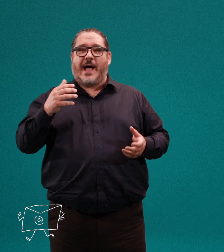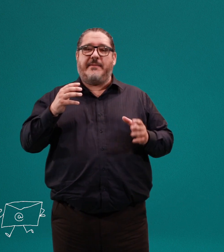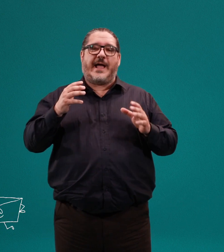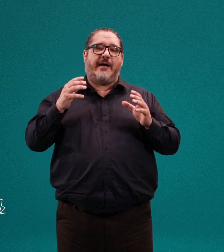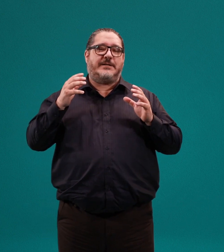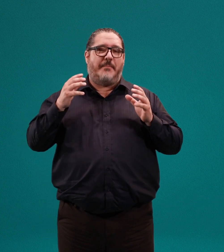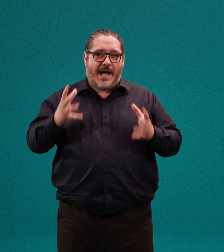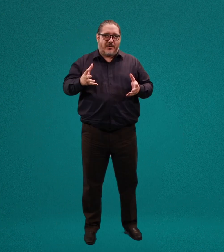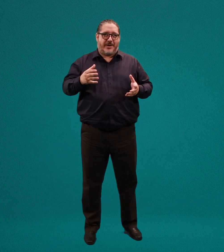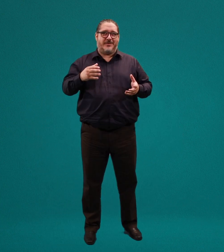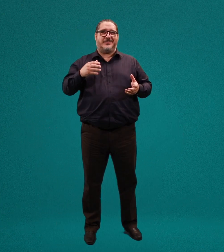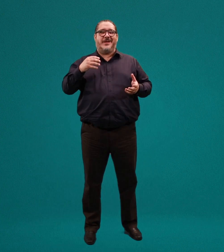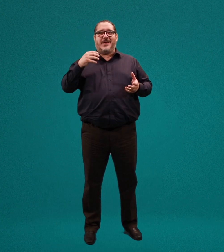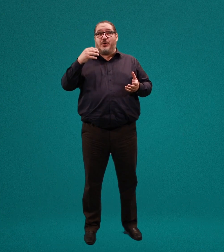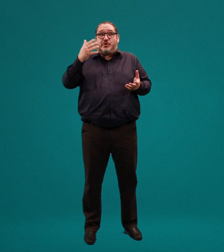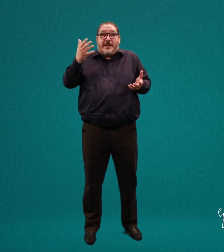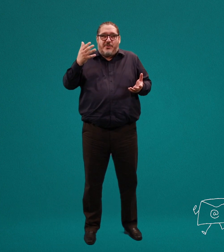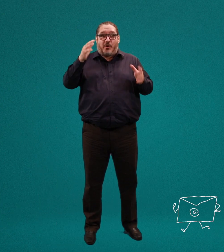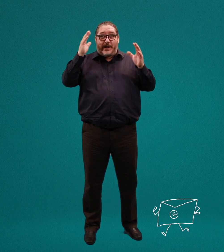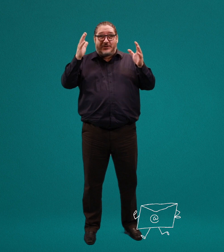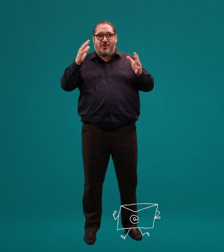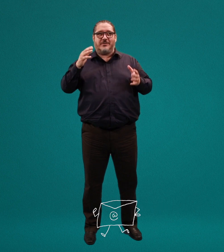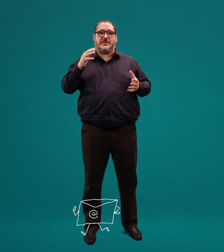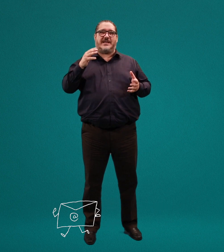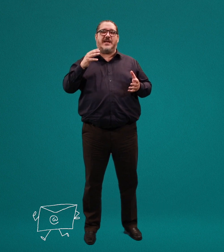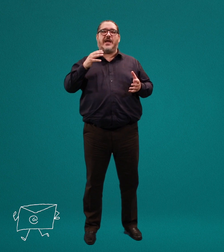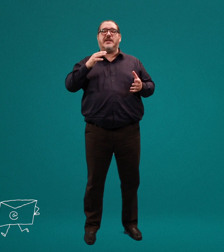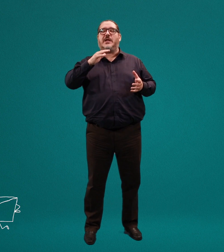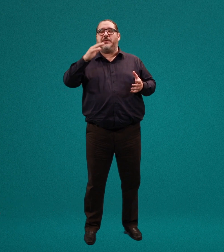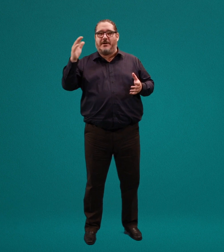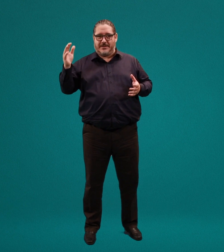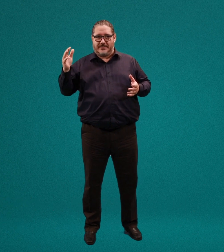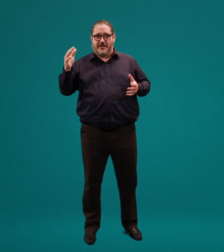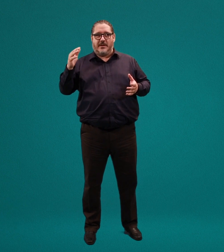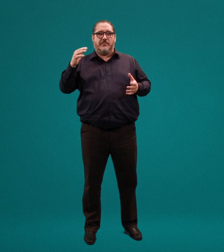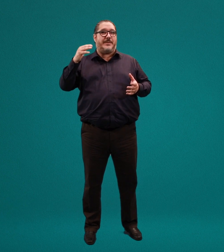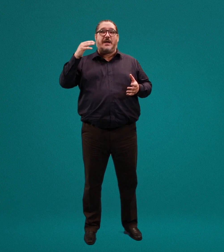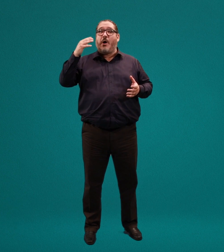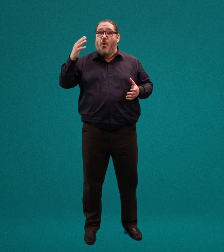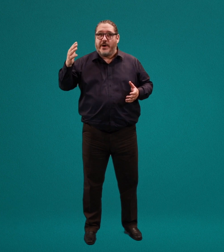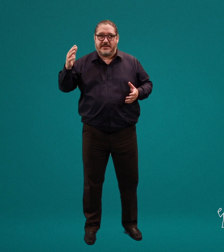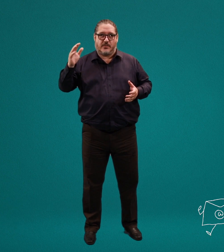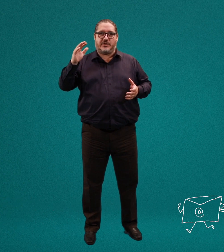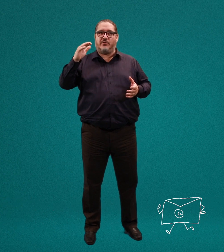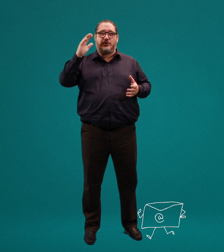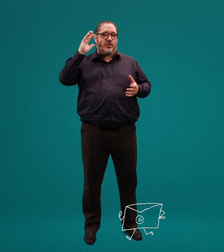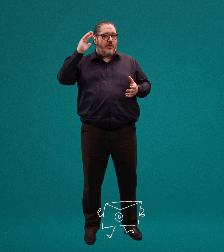había cada vez más correos y los tiempos de conexión se hacían interminables. Me pasaba horas escuchando el sonido